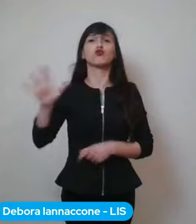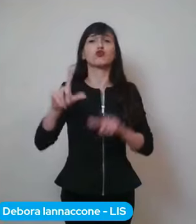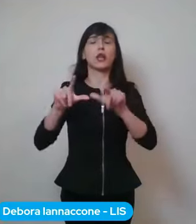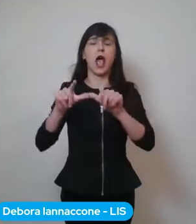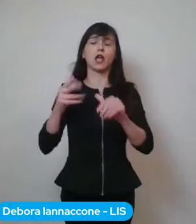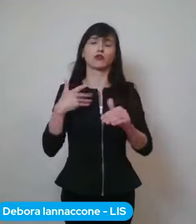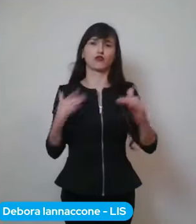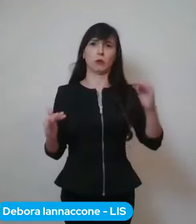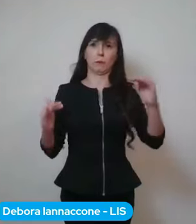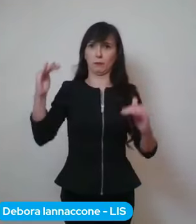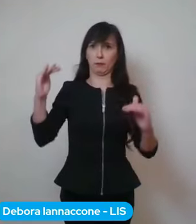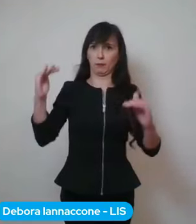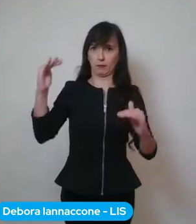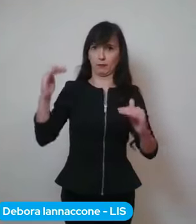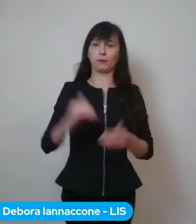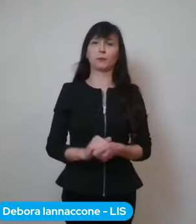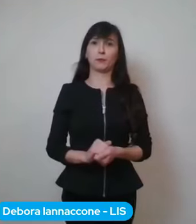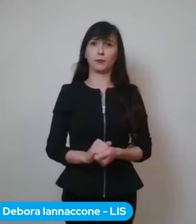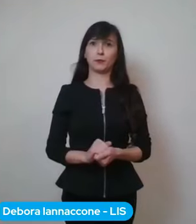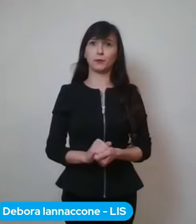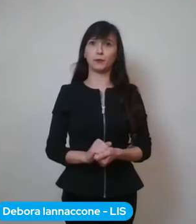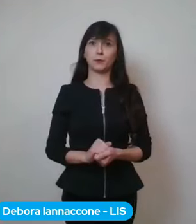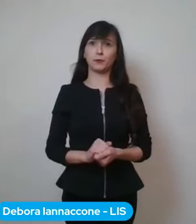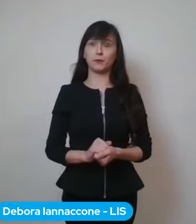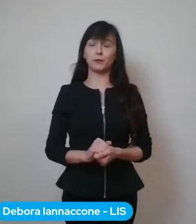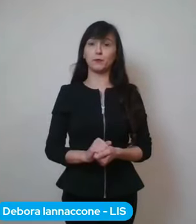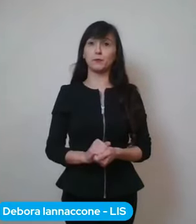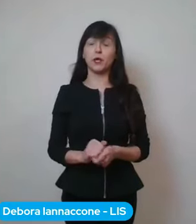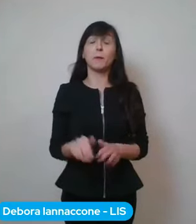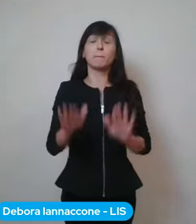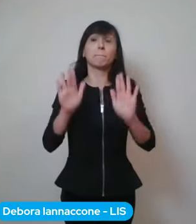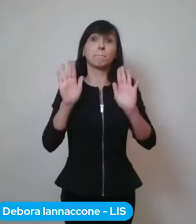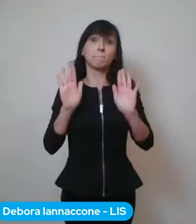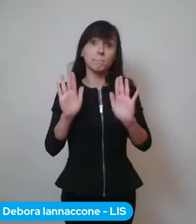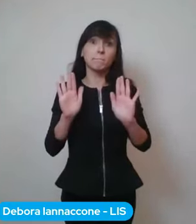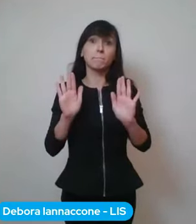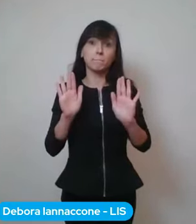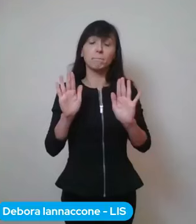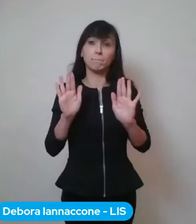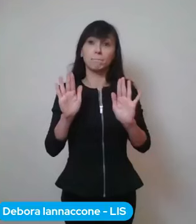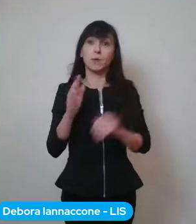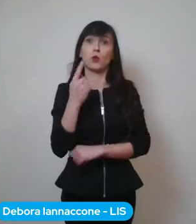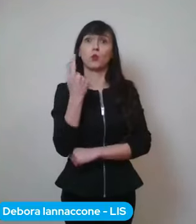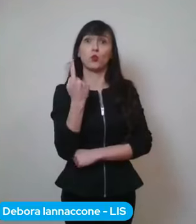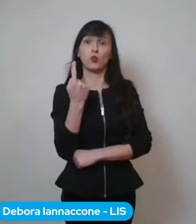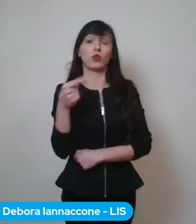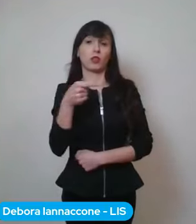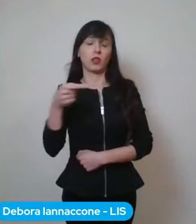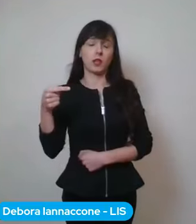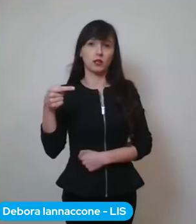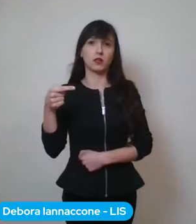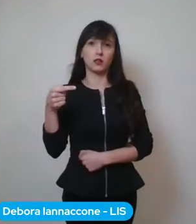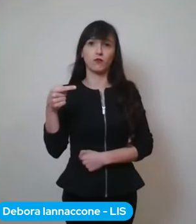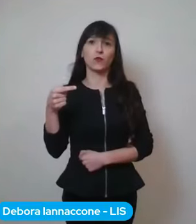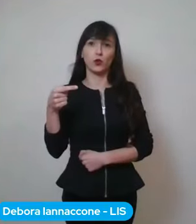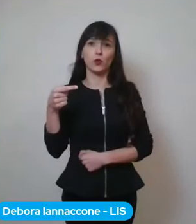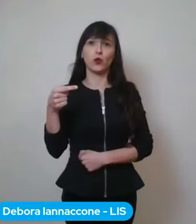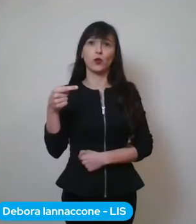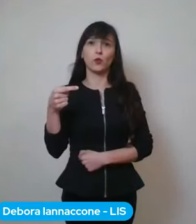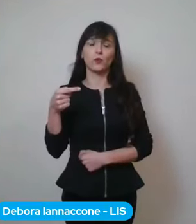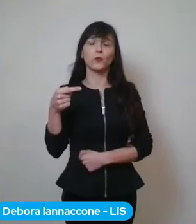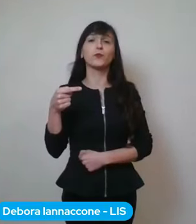di questo limite. Però un aspetto invece negativo è che si stanno